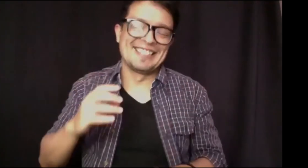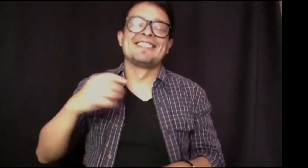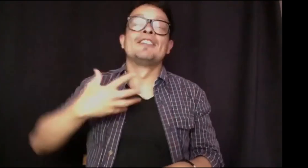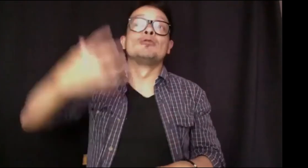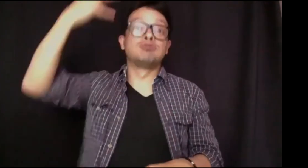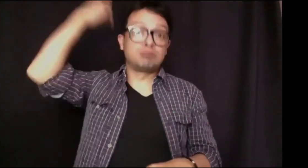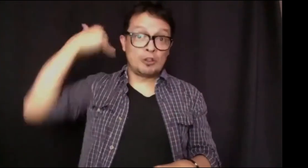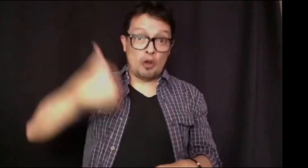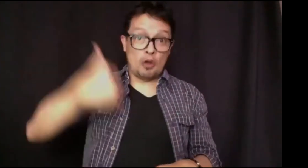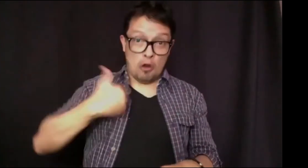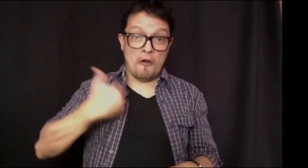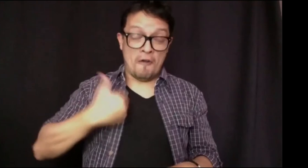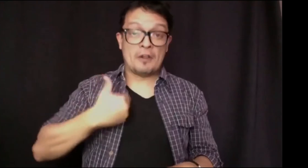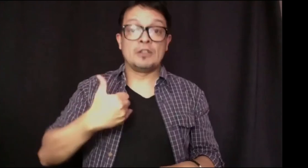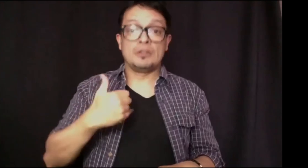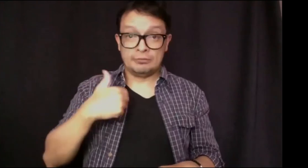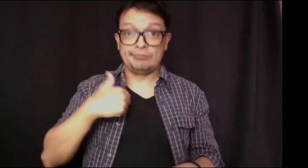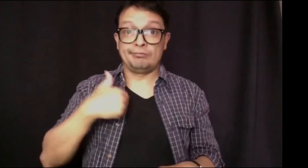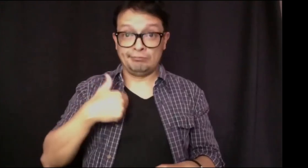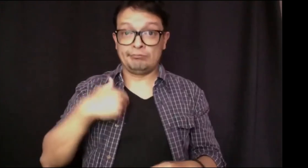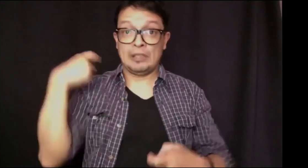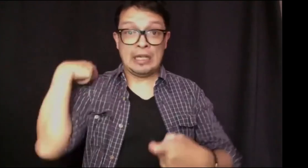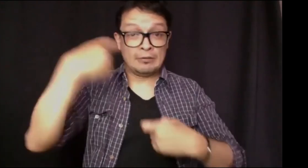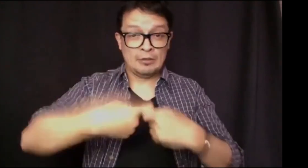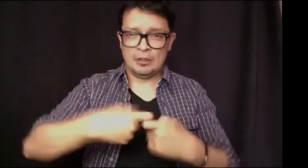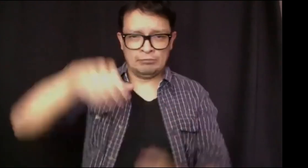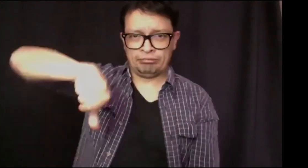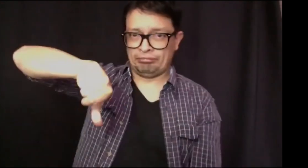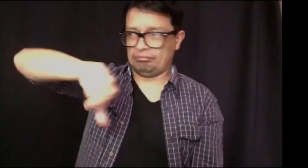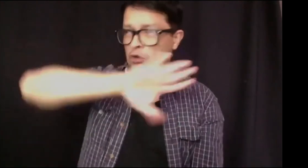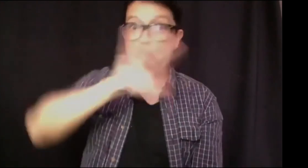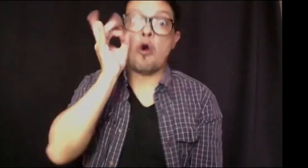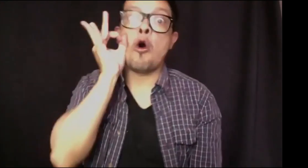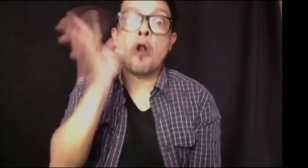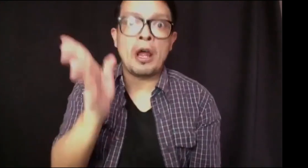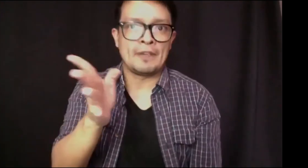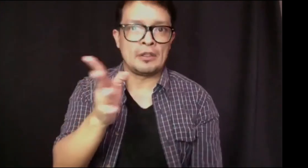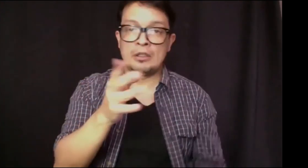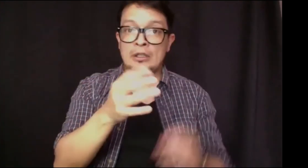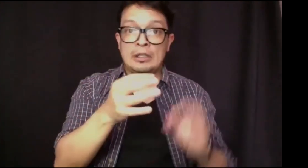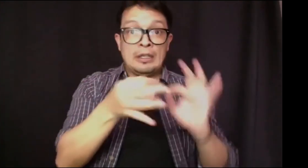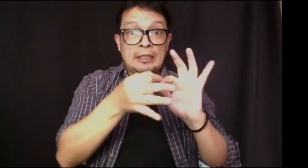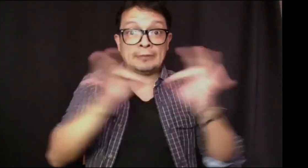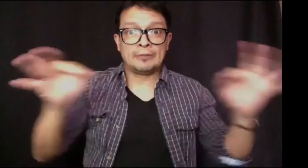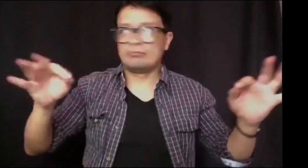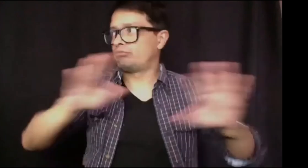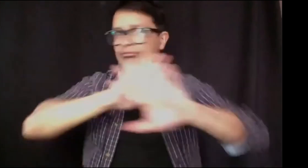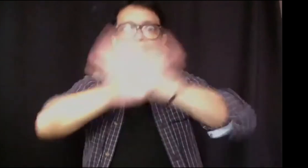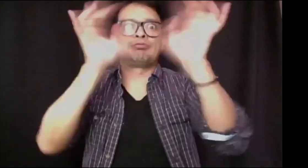Porque ya estoy viejito en el colegio. Les voy a contar un poco desde que era joven. Pues, en cuanto al español y la enseñanza del